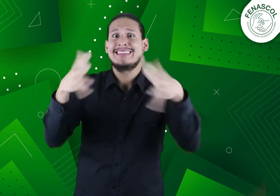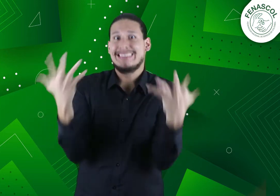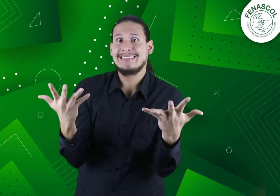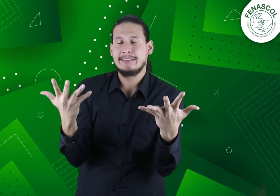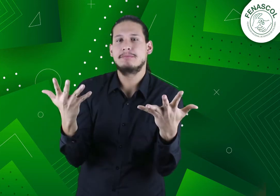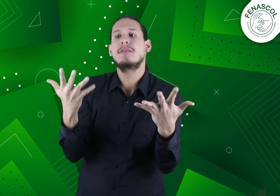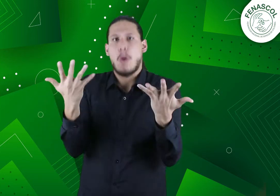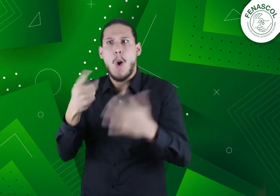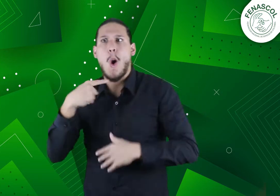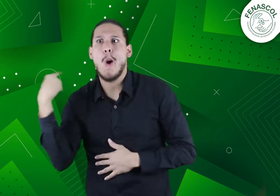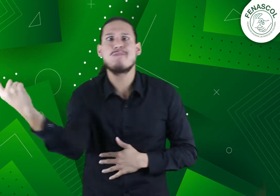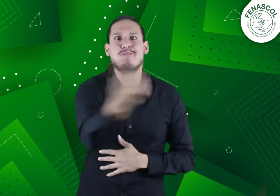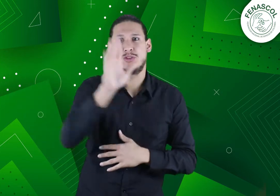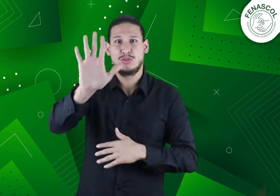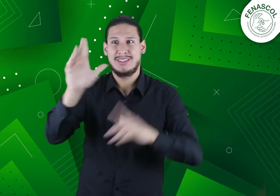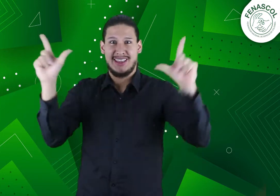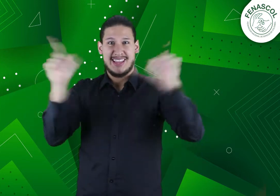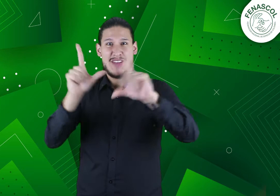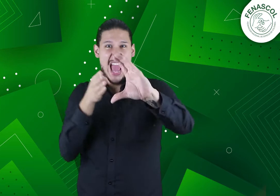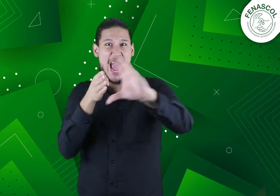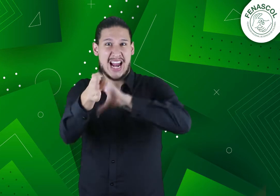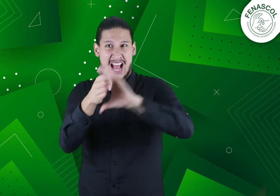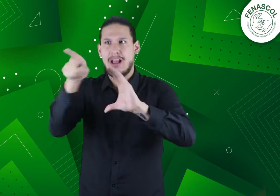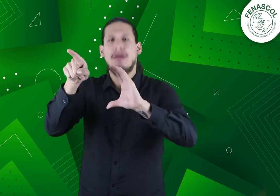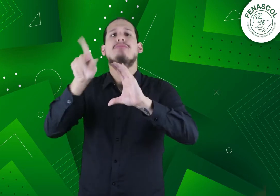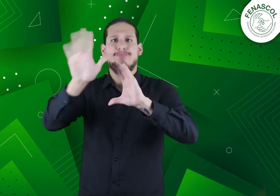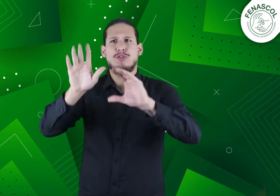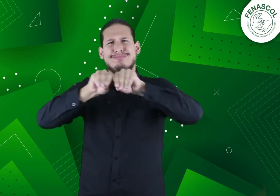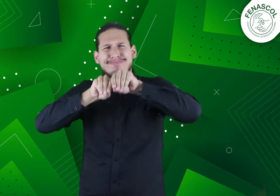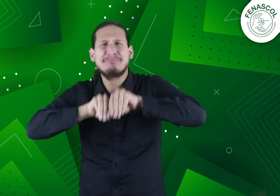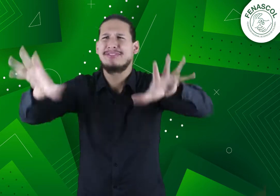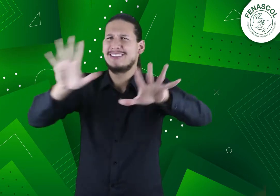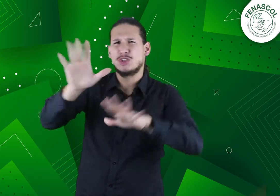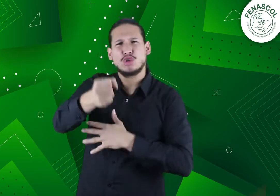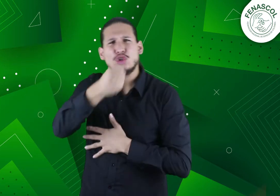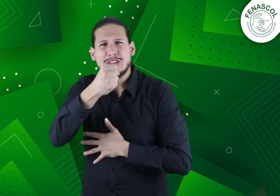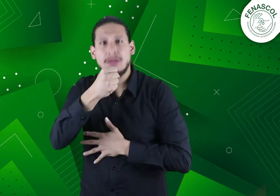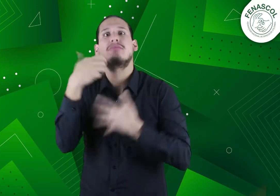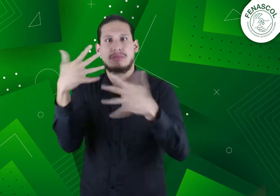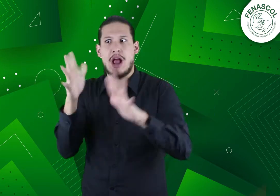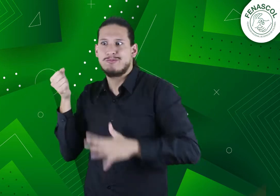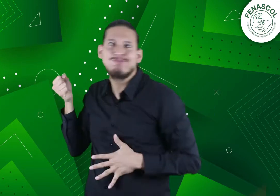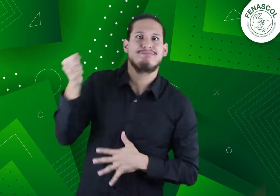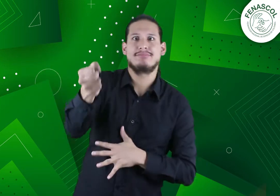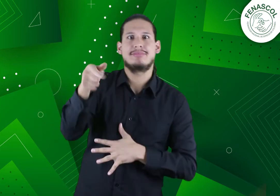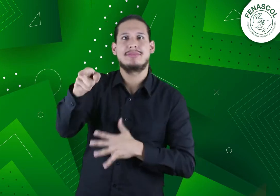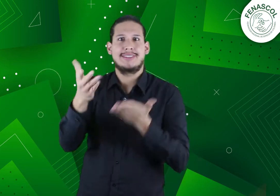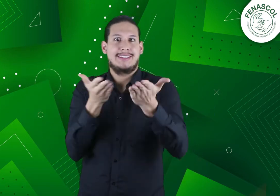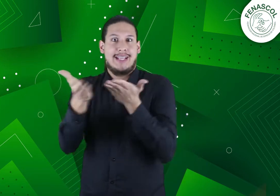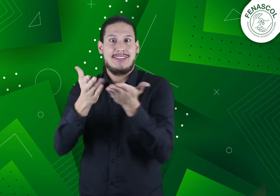Hemos visto que en las emisiones de noticieros de los canales de televisión se cuenta con el servicio de interpretación